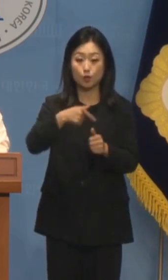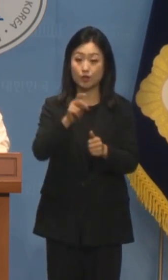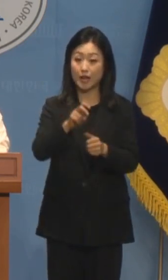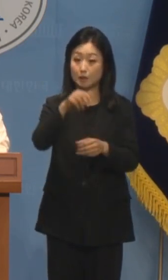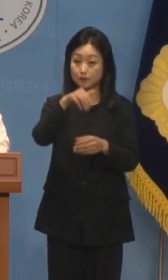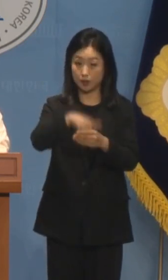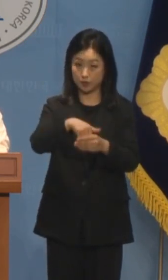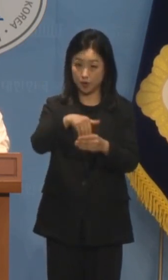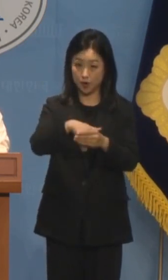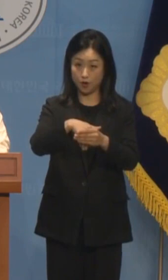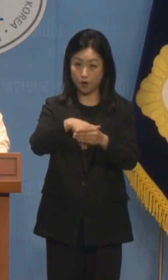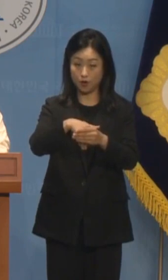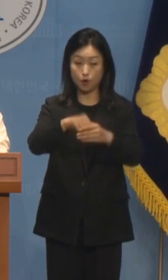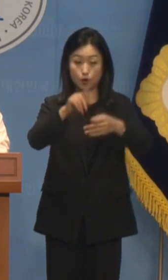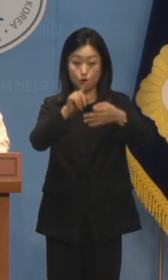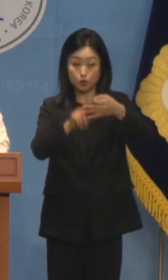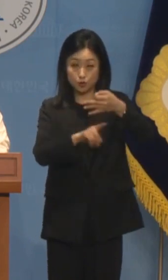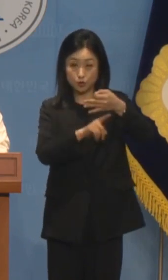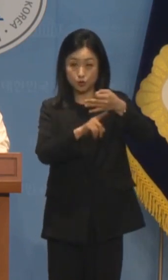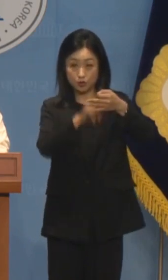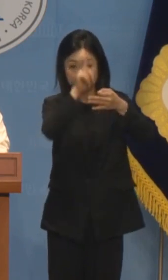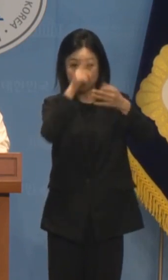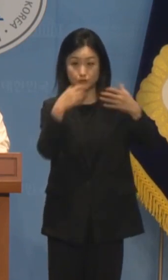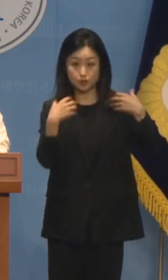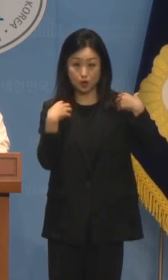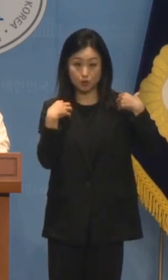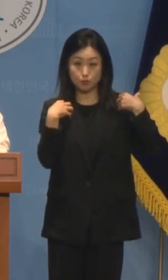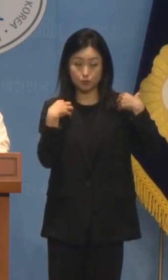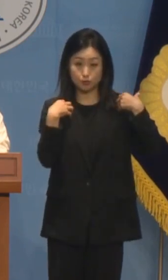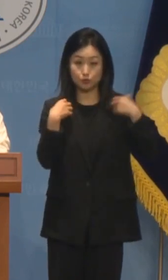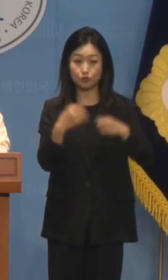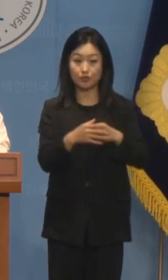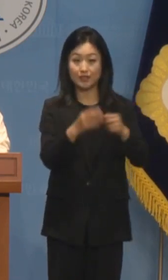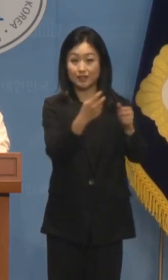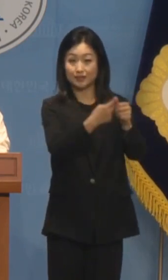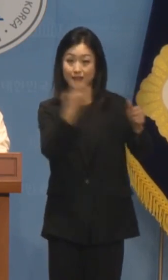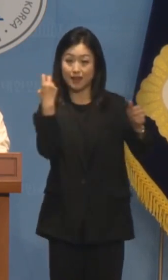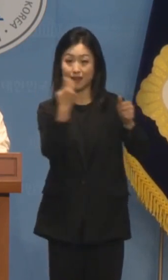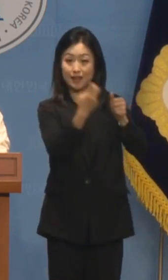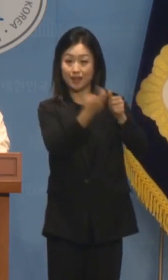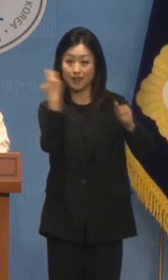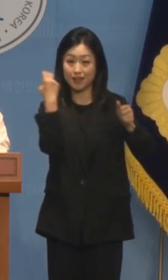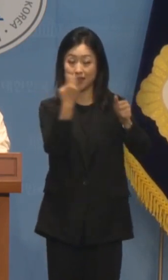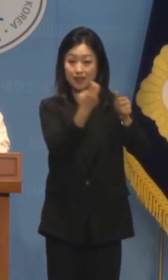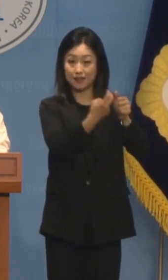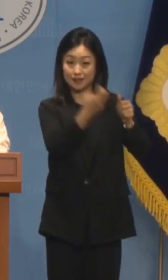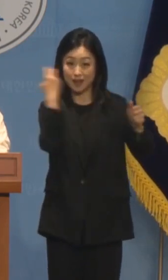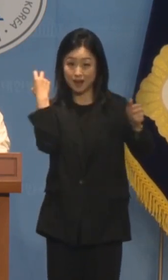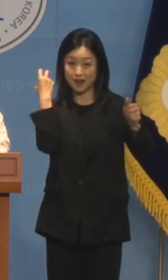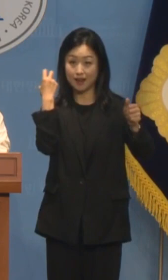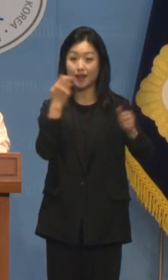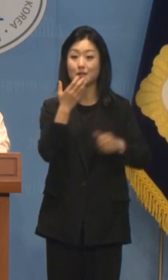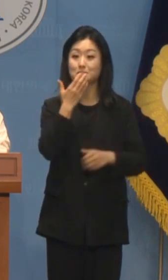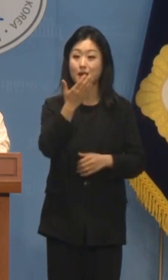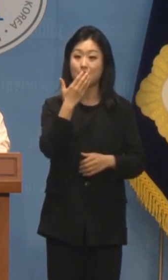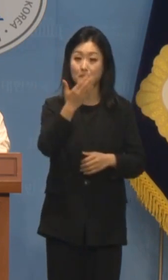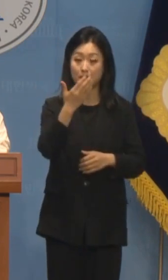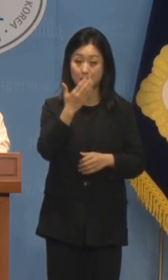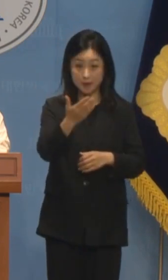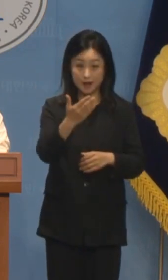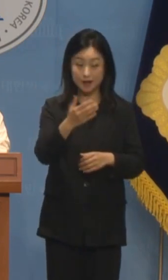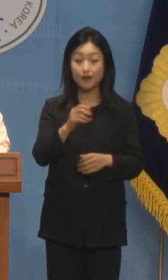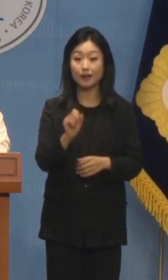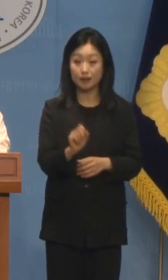선거가 윤석열 정권 3중 탄핵으로 가는 중간 심판 선거가 될 것